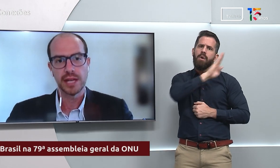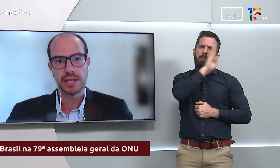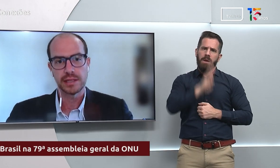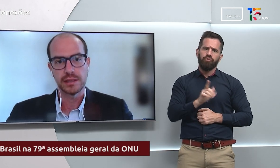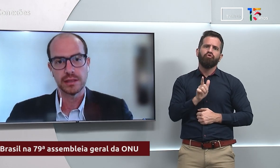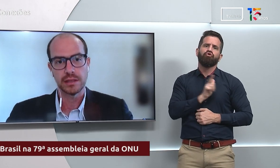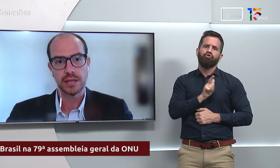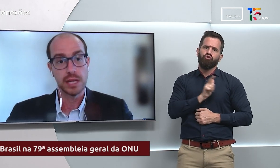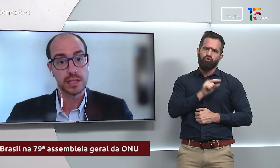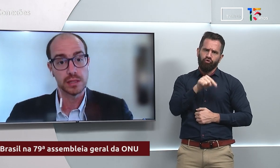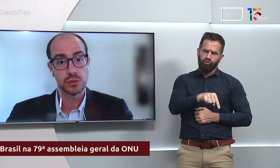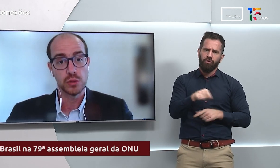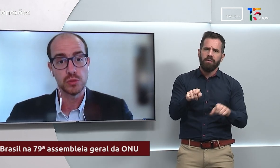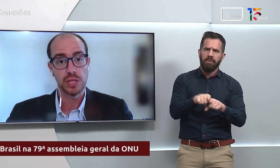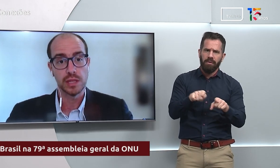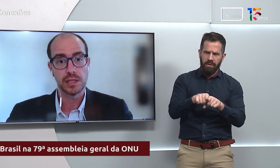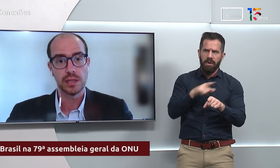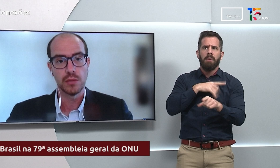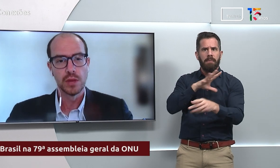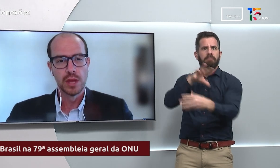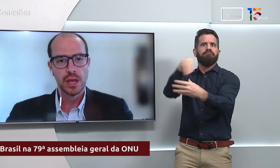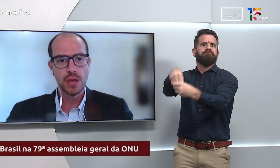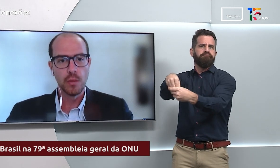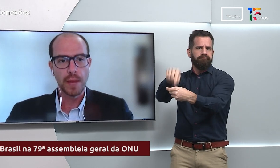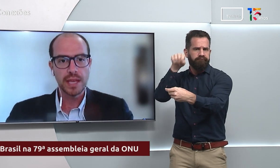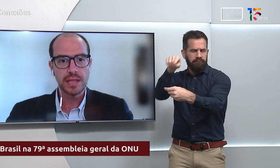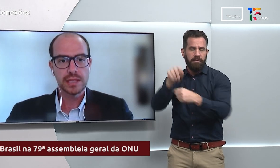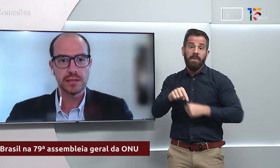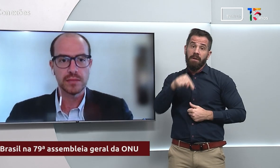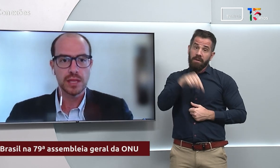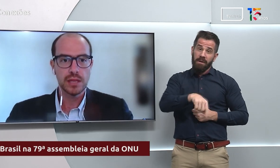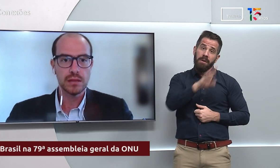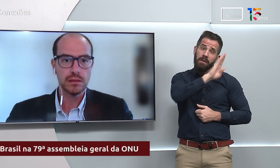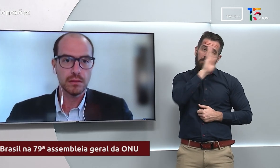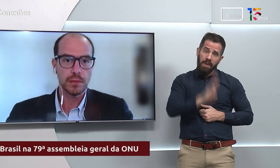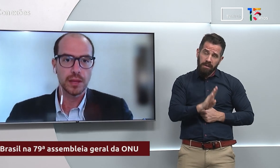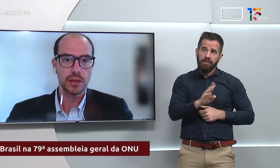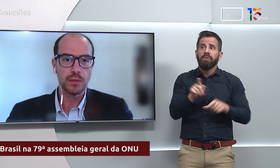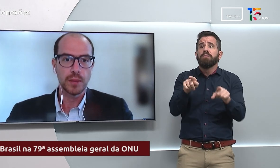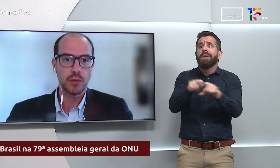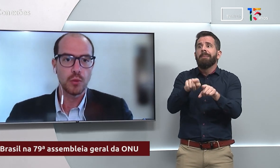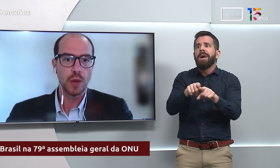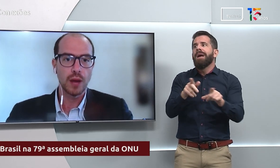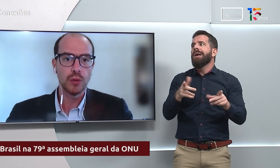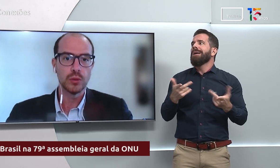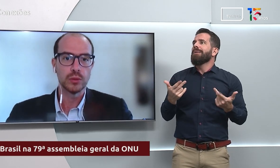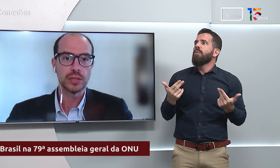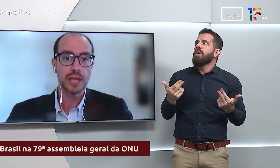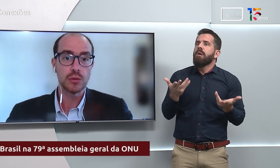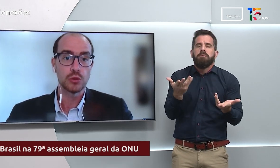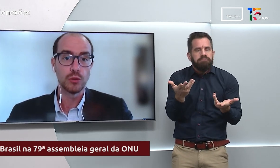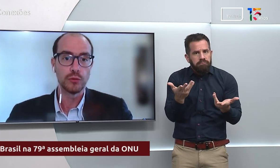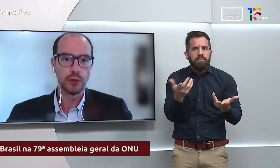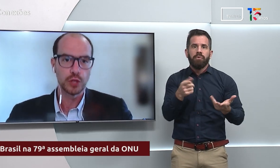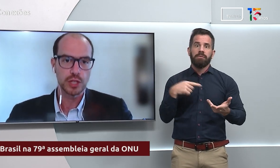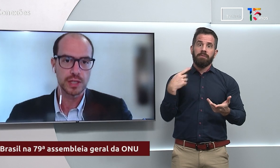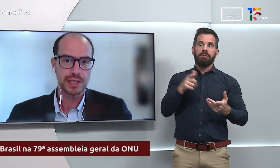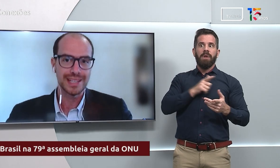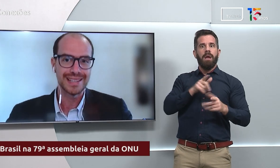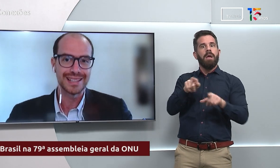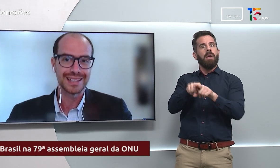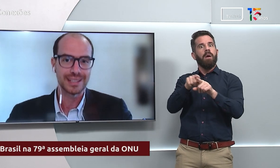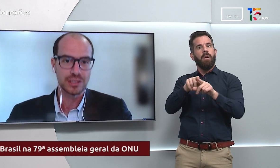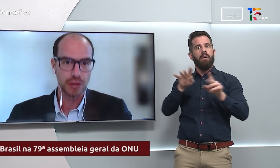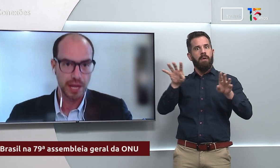e nas Nações Unidas. Então, é um país também para o qual tem os holofotes